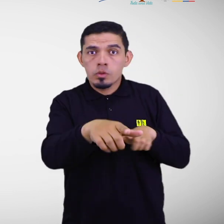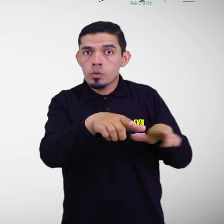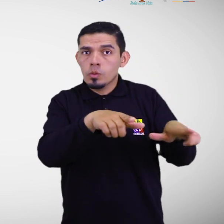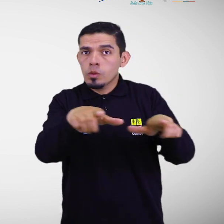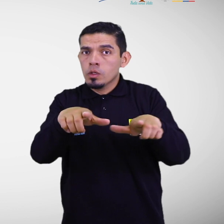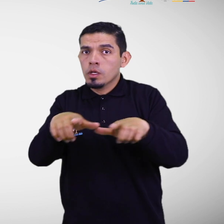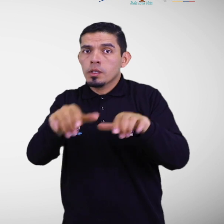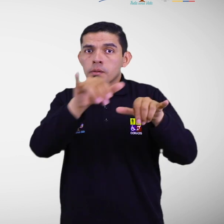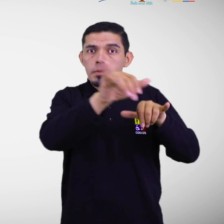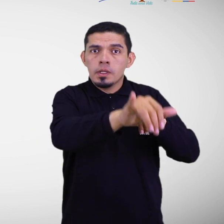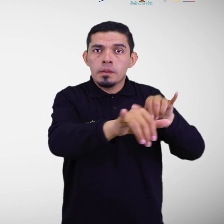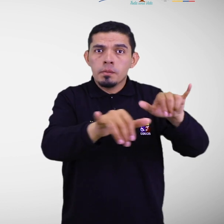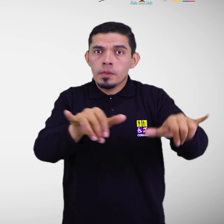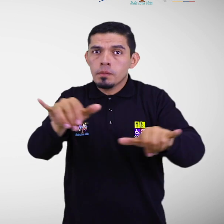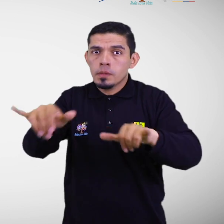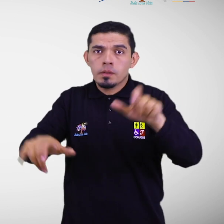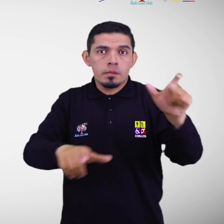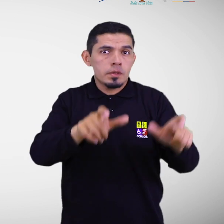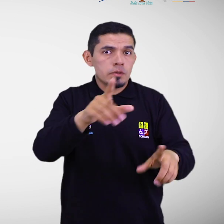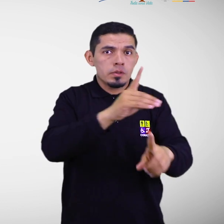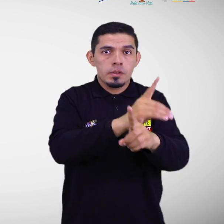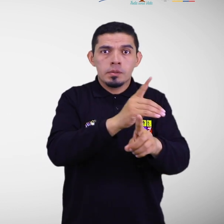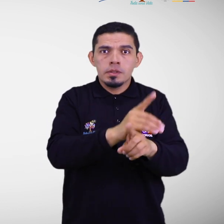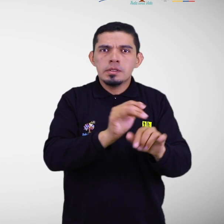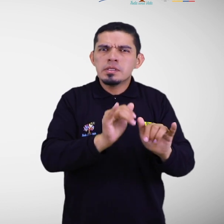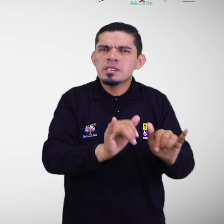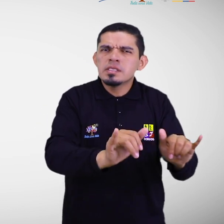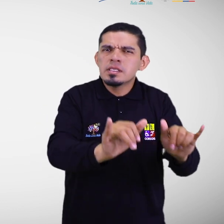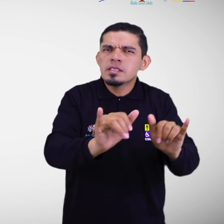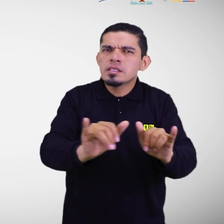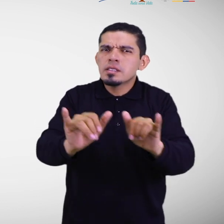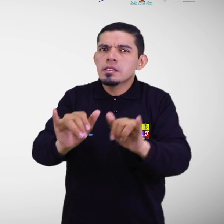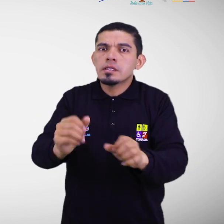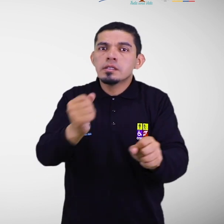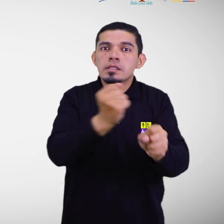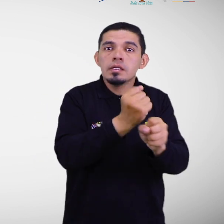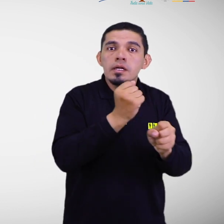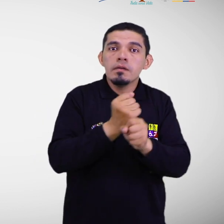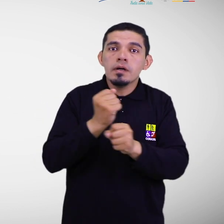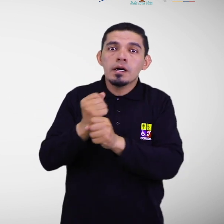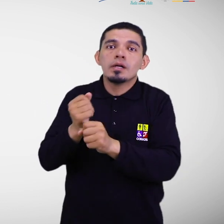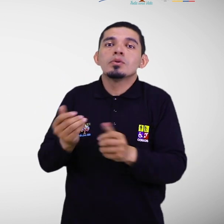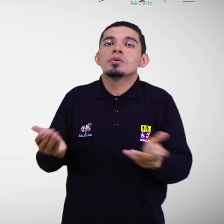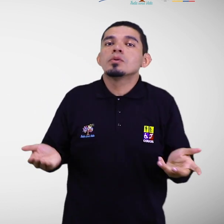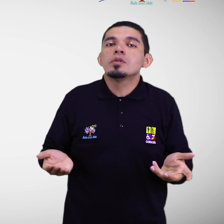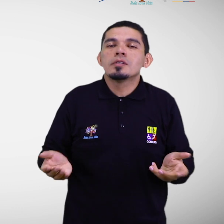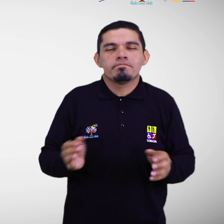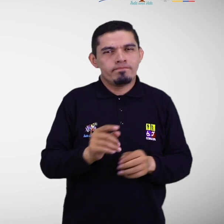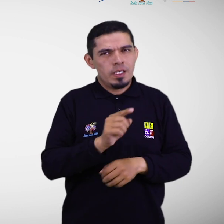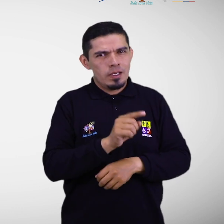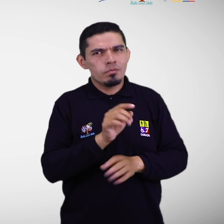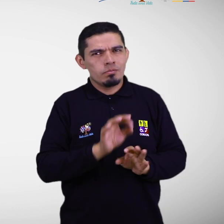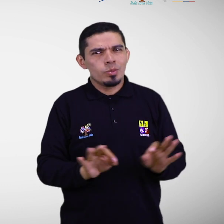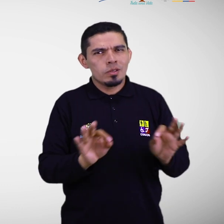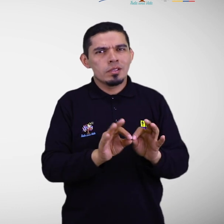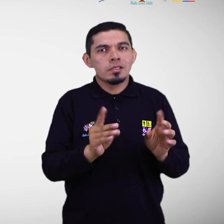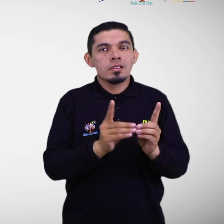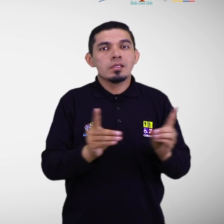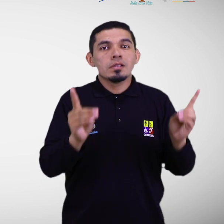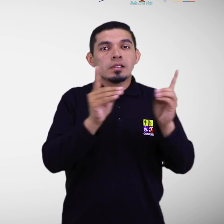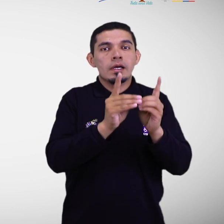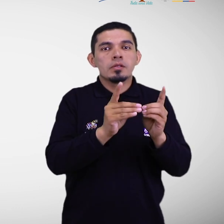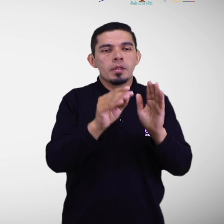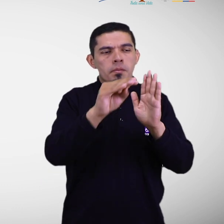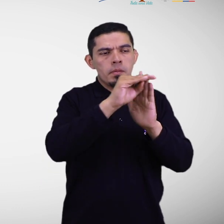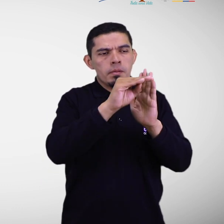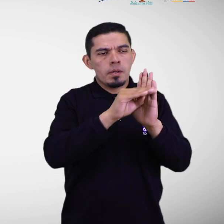permanencia pasan las personas con discapacidad que laboran en la institución. Con la finalidad de tener una matriz de